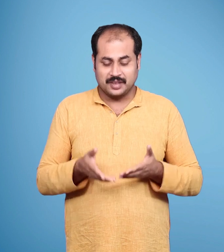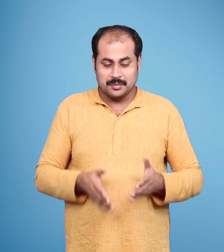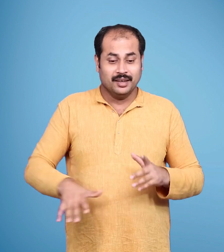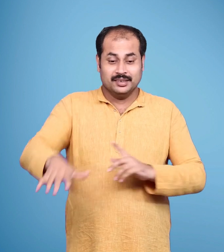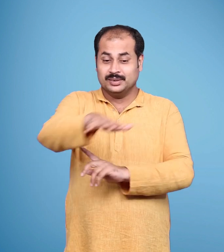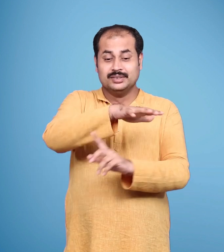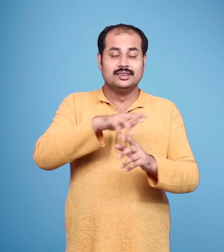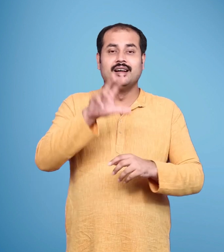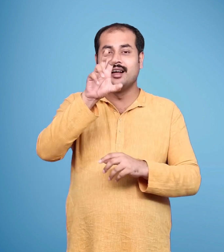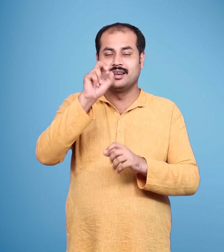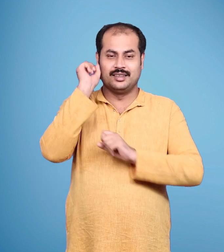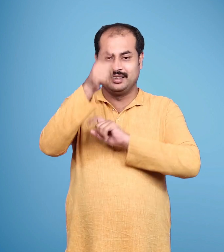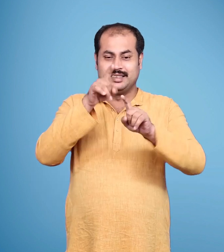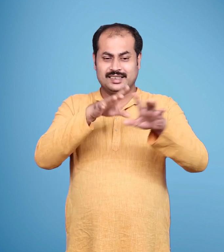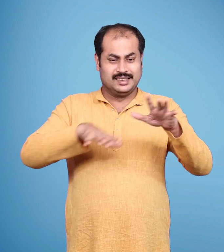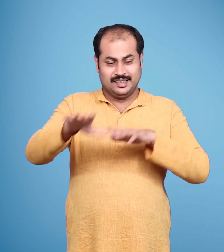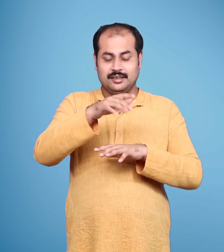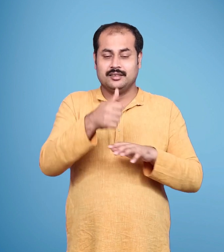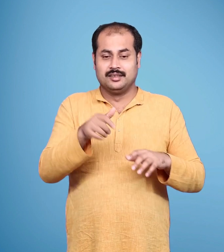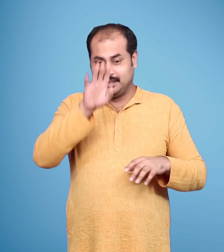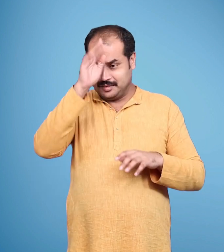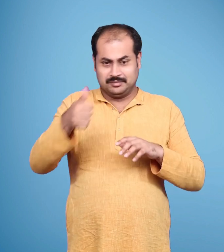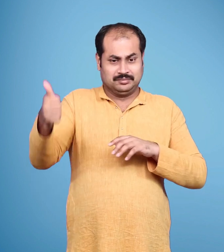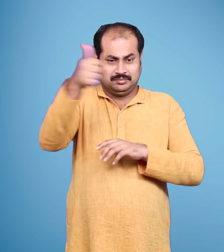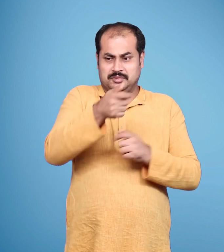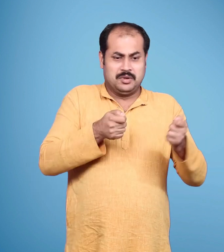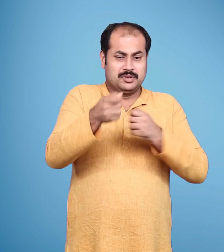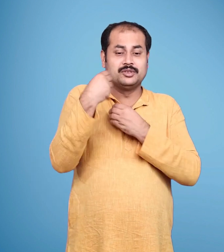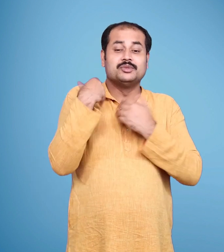राम अब जंगल में हैं अयोध्या का राज तुम्हारा है